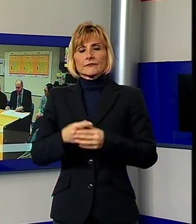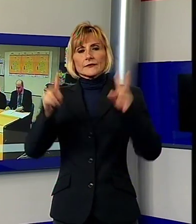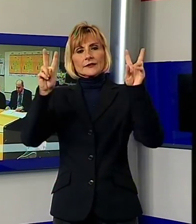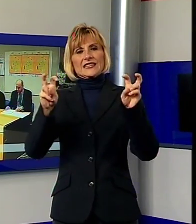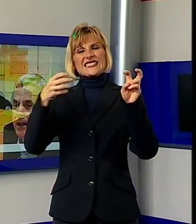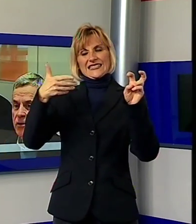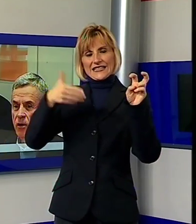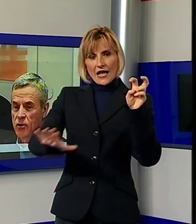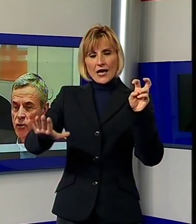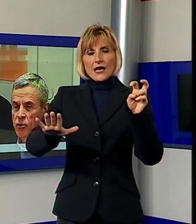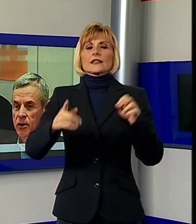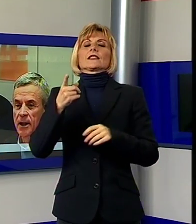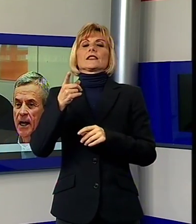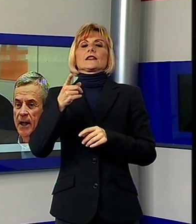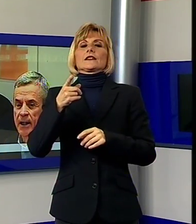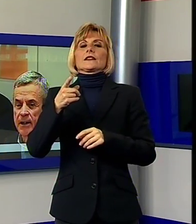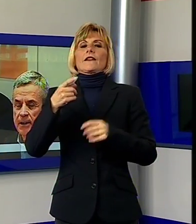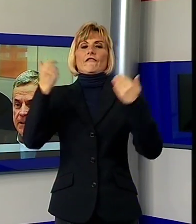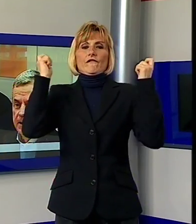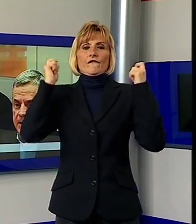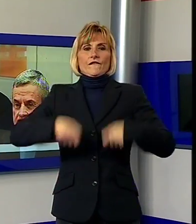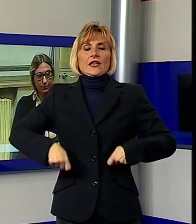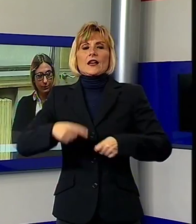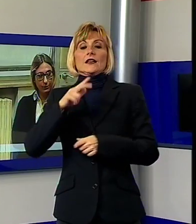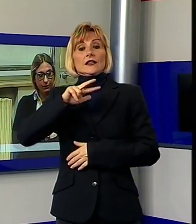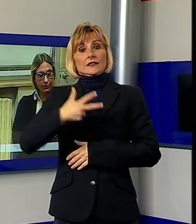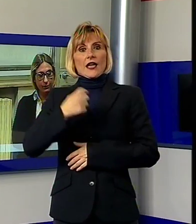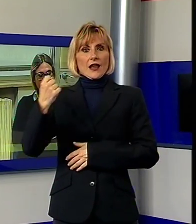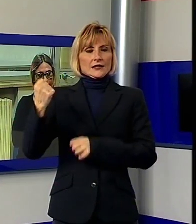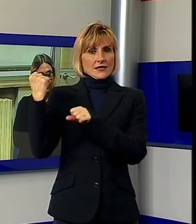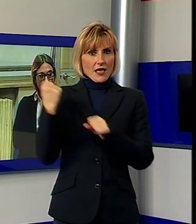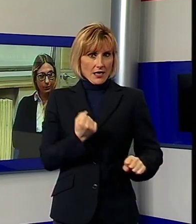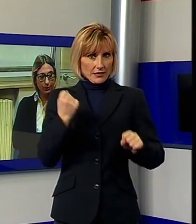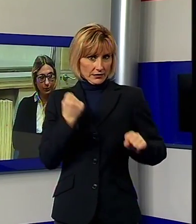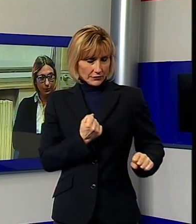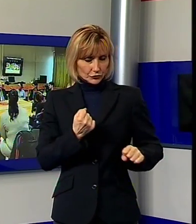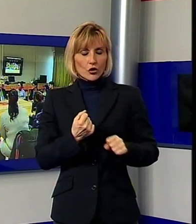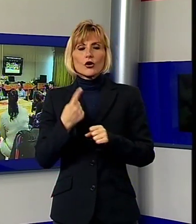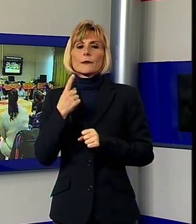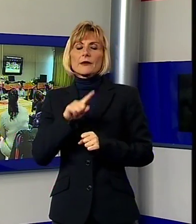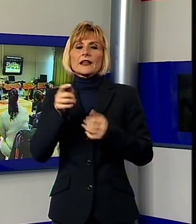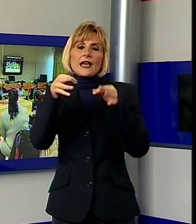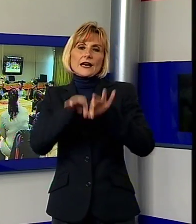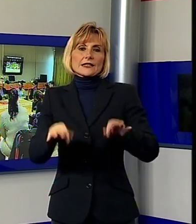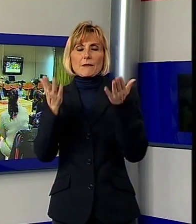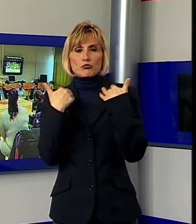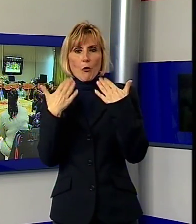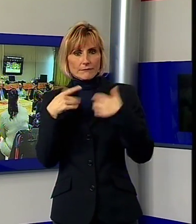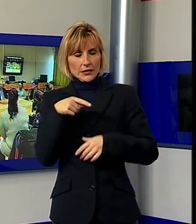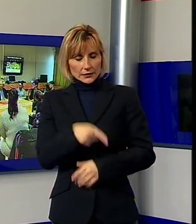gioco che mira la diffusione delle buone pratiche per il rispetto ambientale, che per il terzo anno consecutivo dà appuntamento a tutti i bambini e